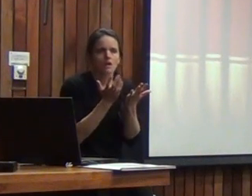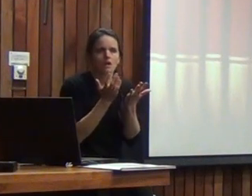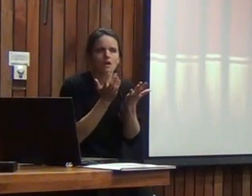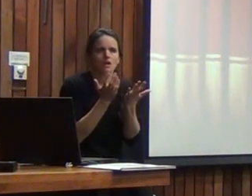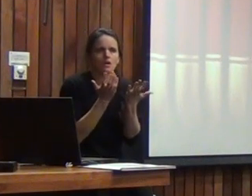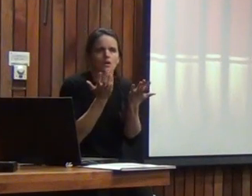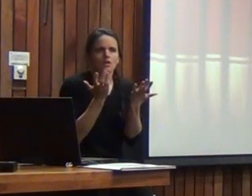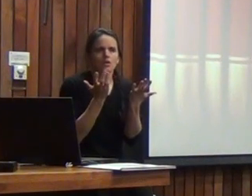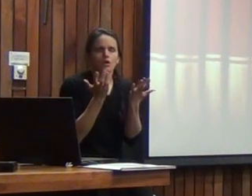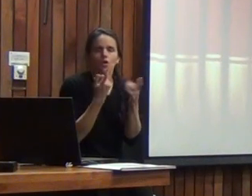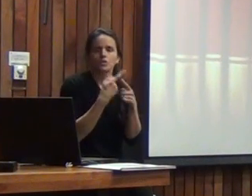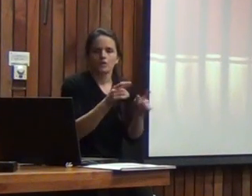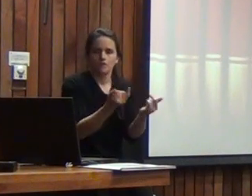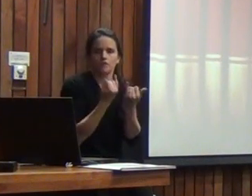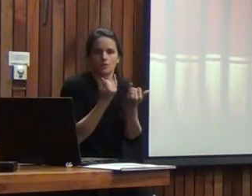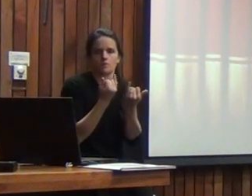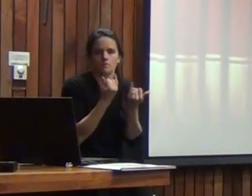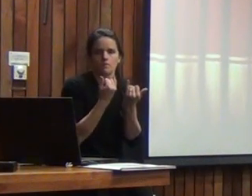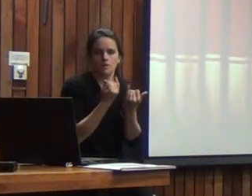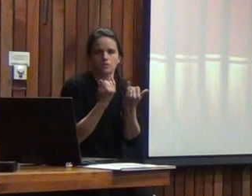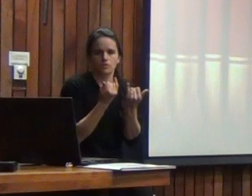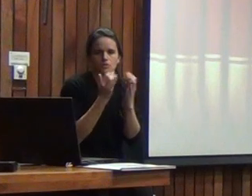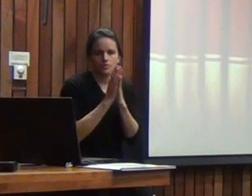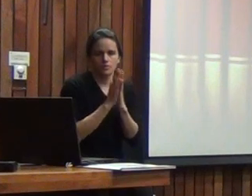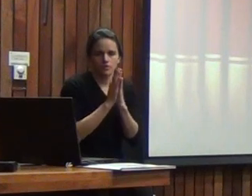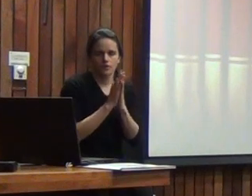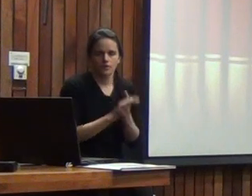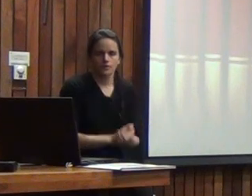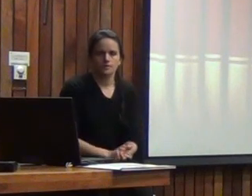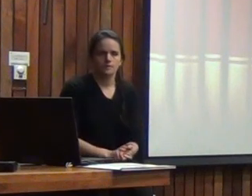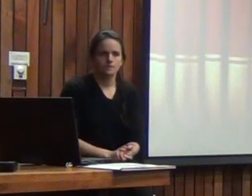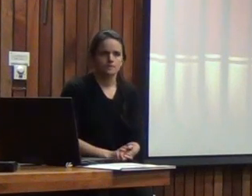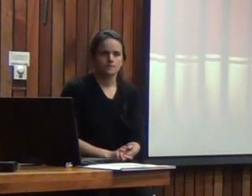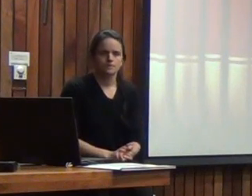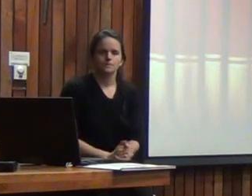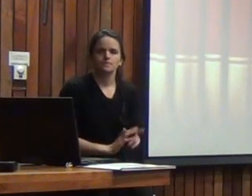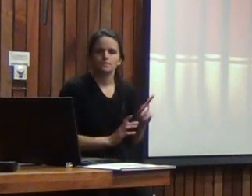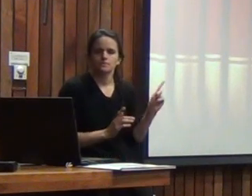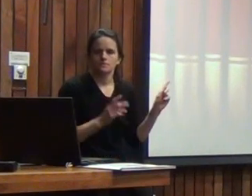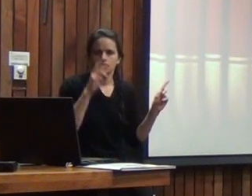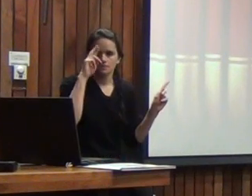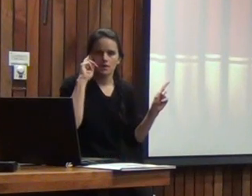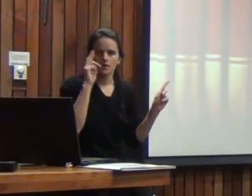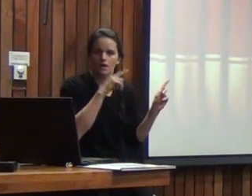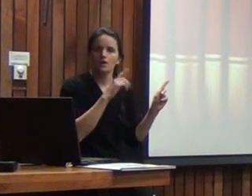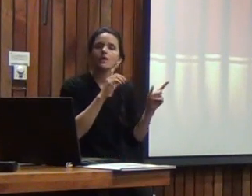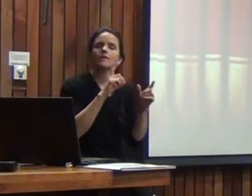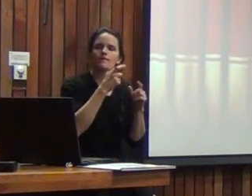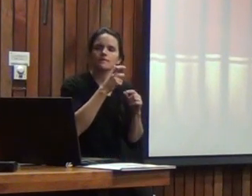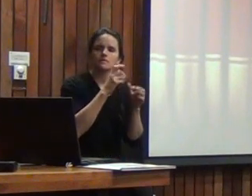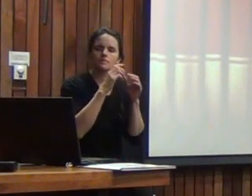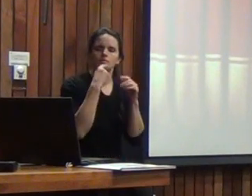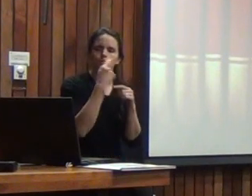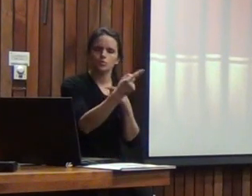otra información que me puedan como aportar al respecto muchas gracias mira gracias por la pregunta